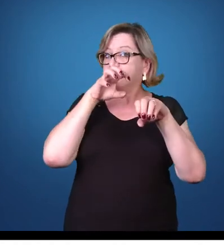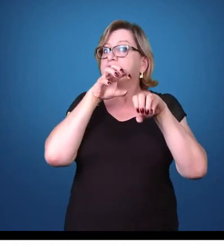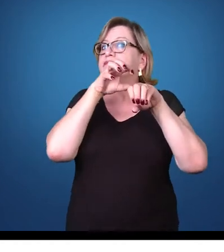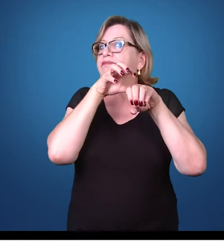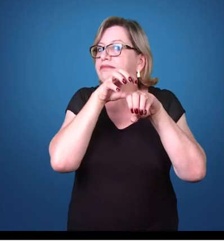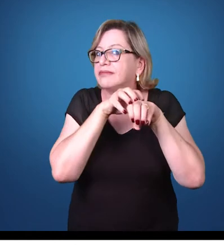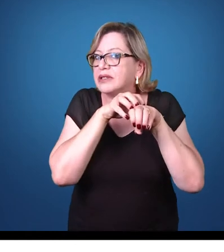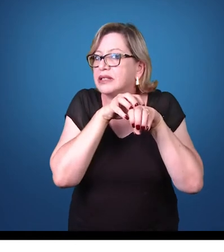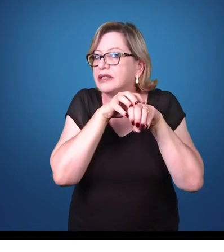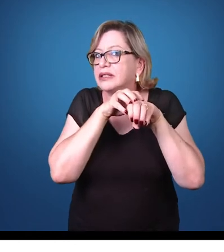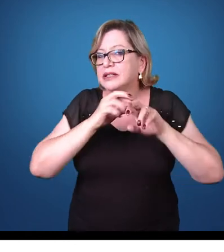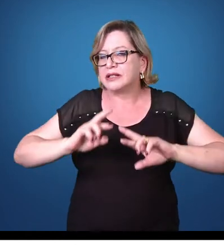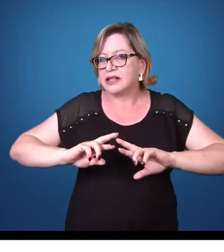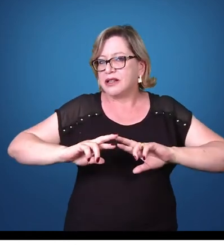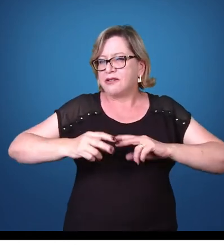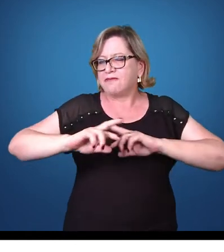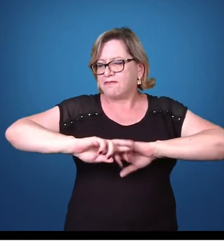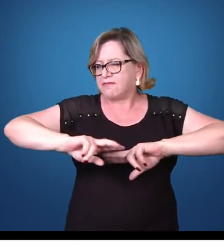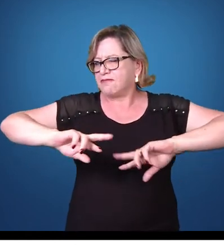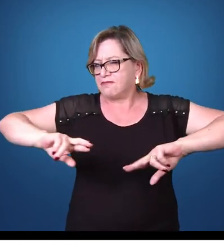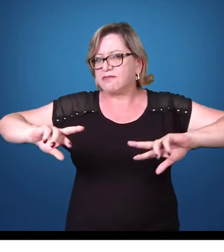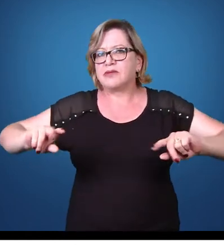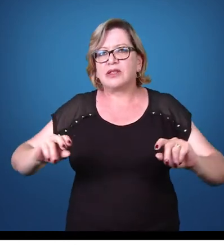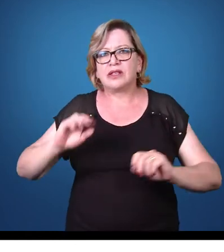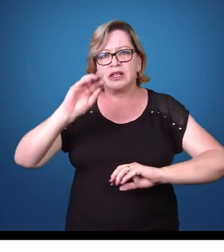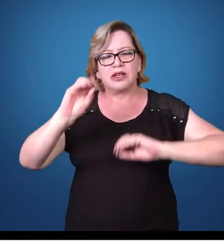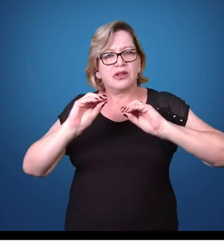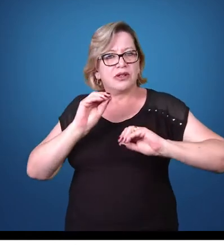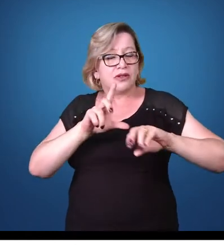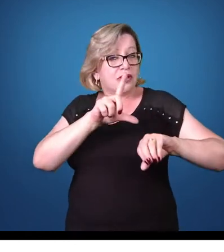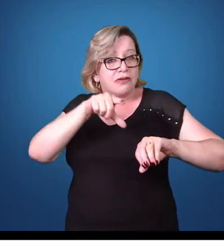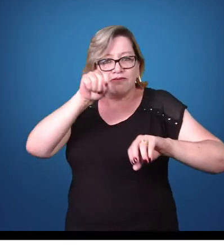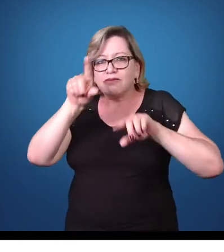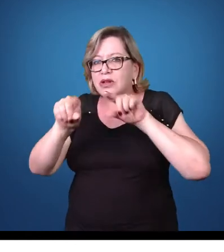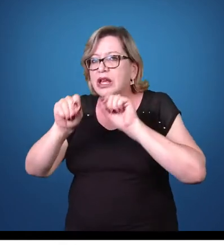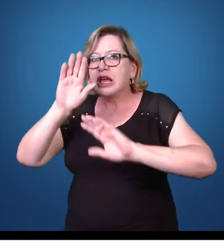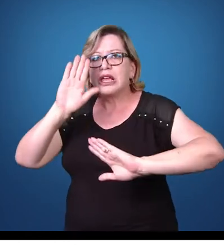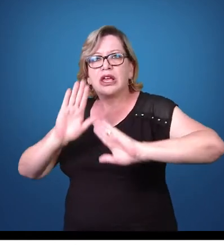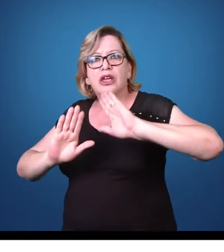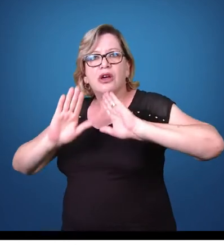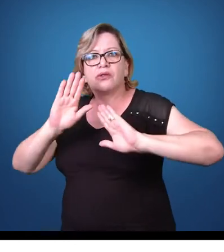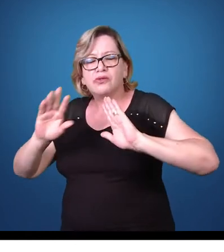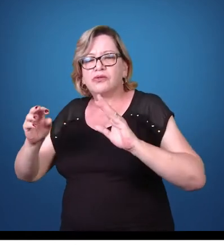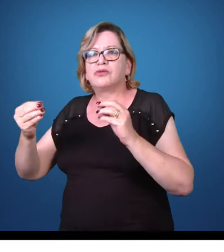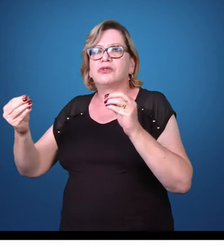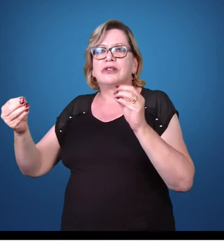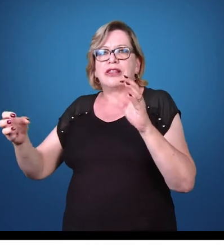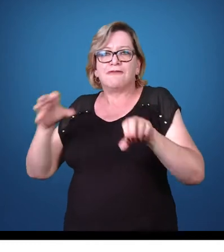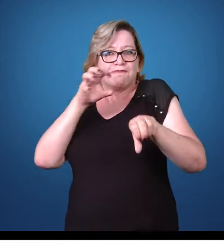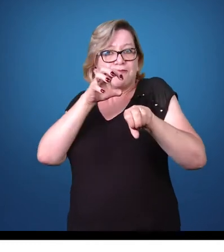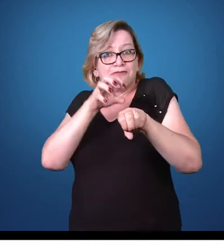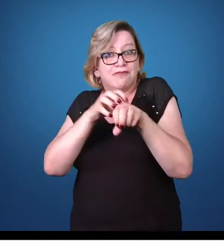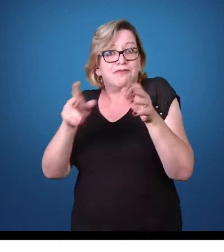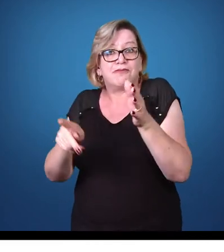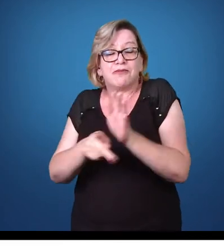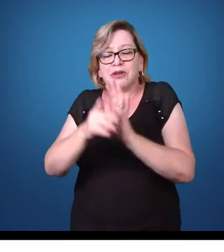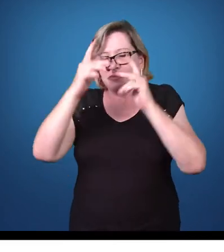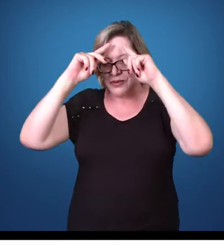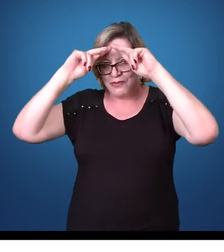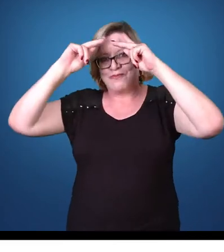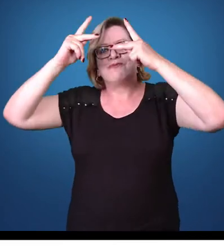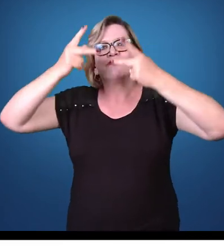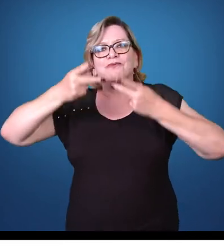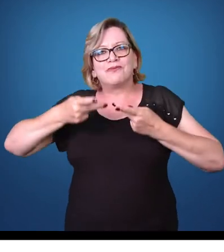de vários organismos e destes, alguns são parasitas do ser humano. Então esses que são